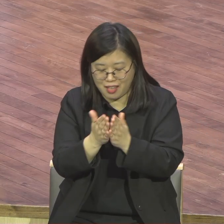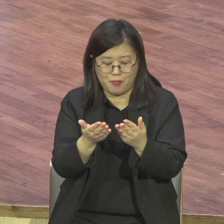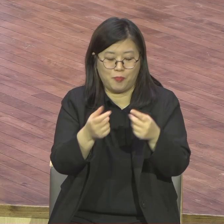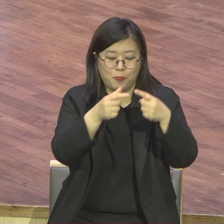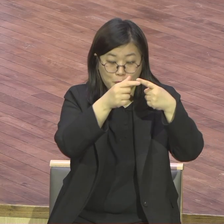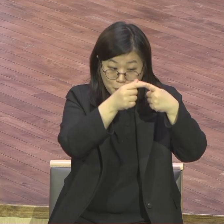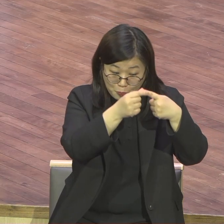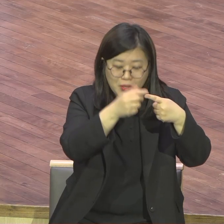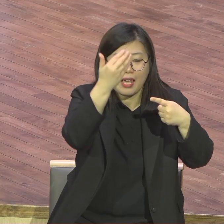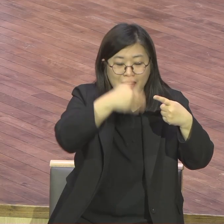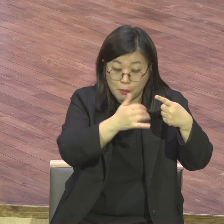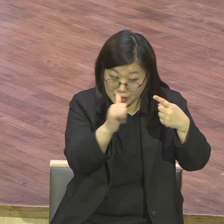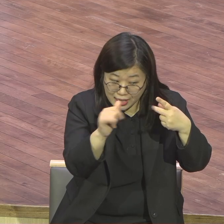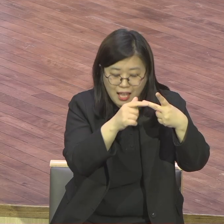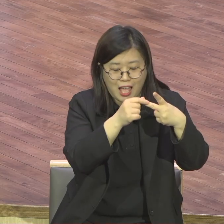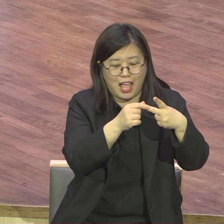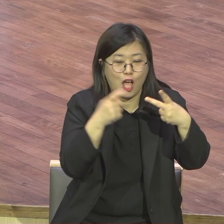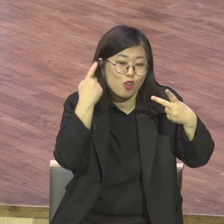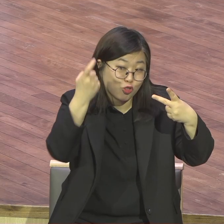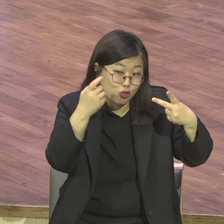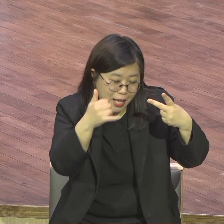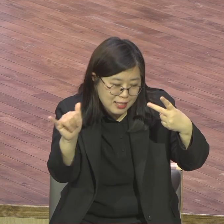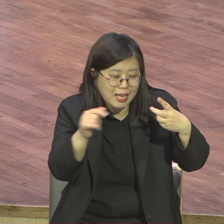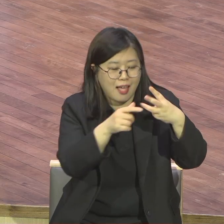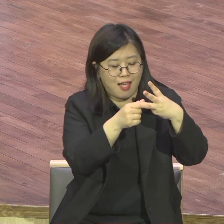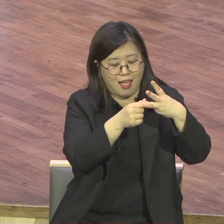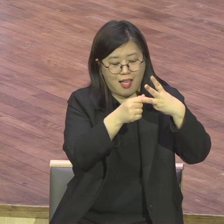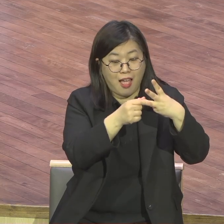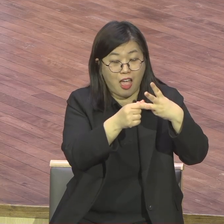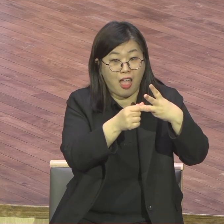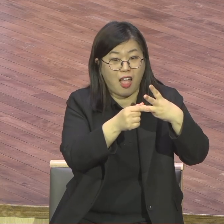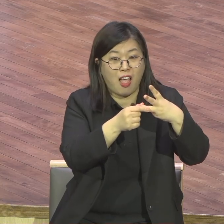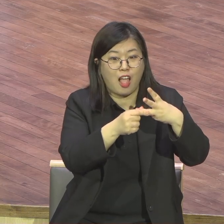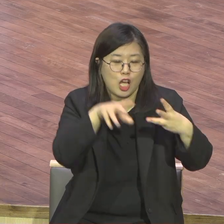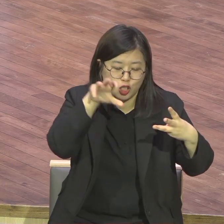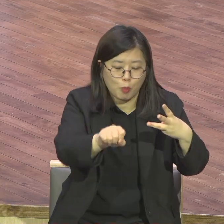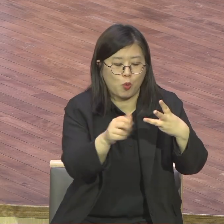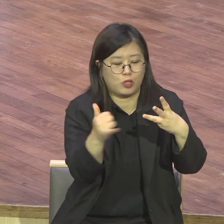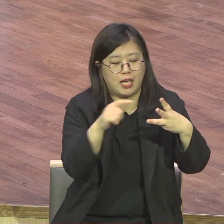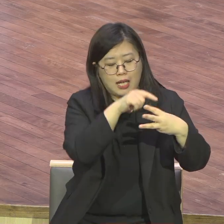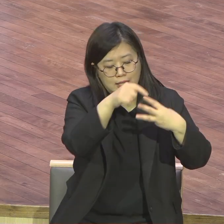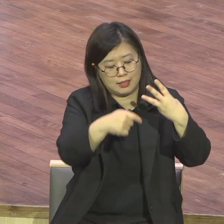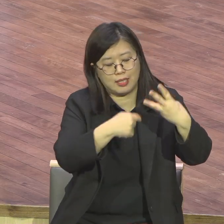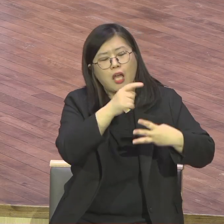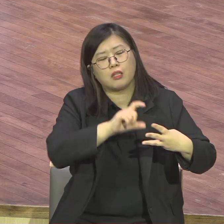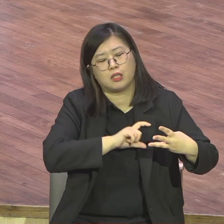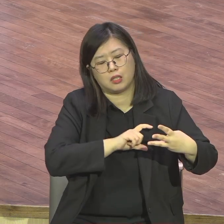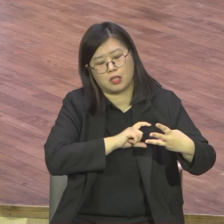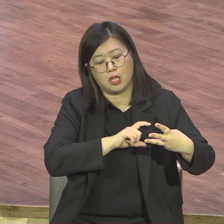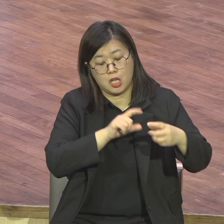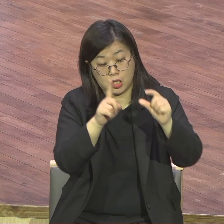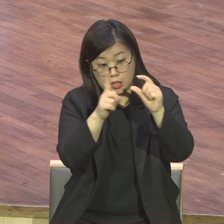되고 순례자는 뭐예요? 24 하나님과 누려야 되고 24 그렇죠? 24